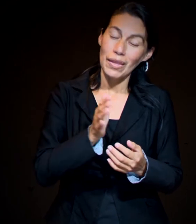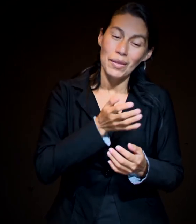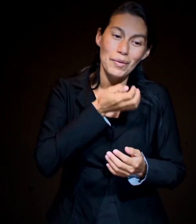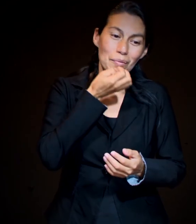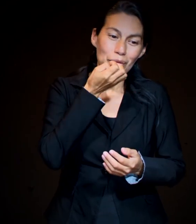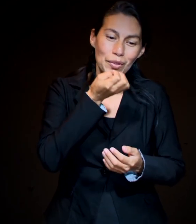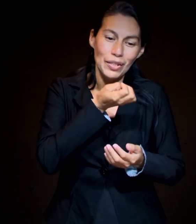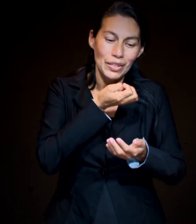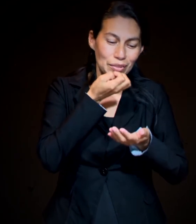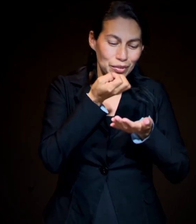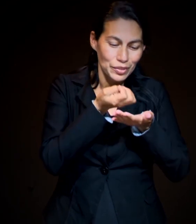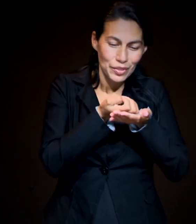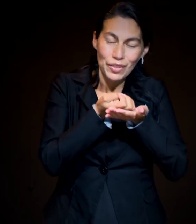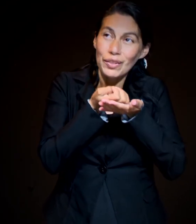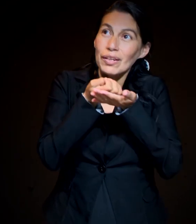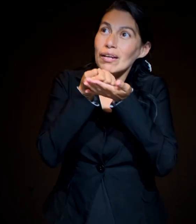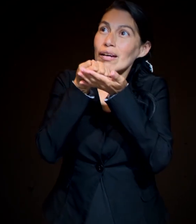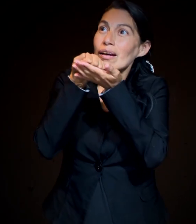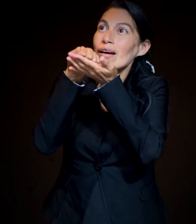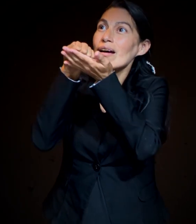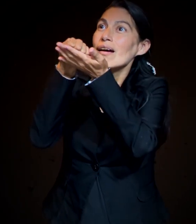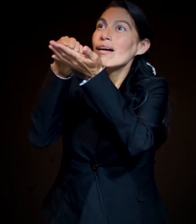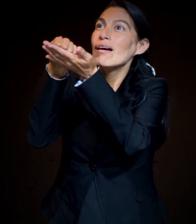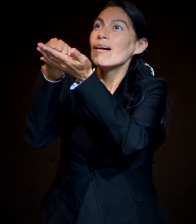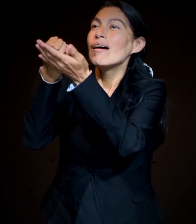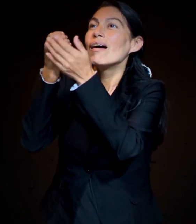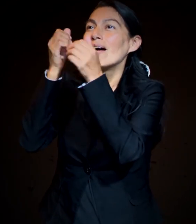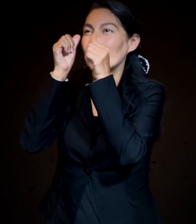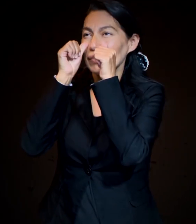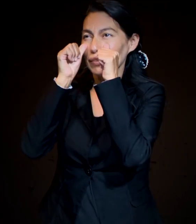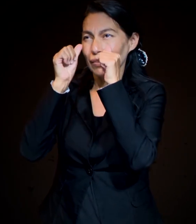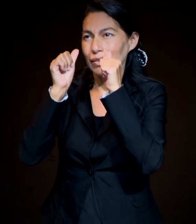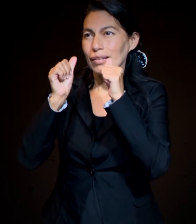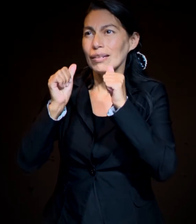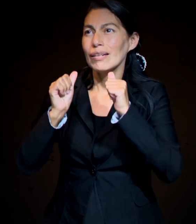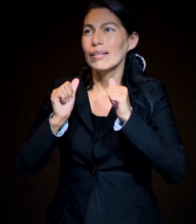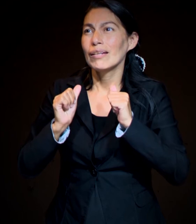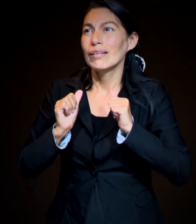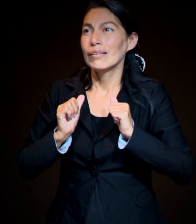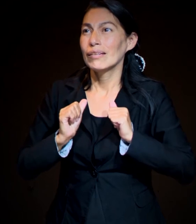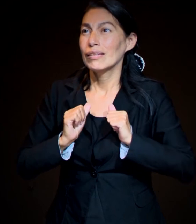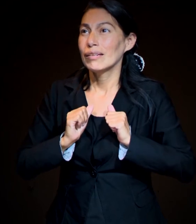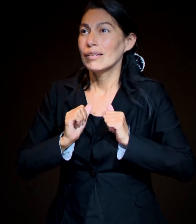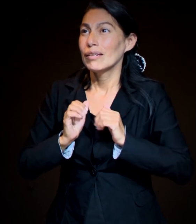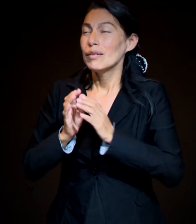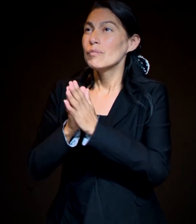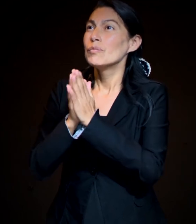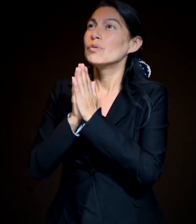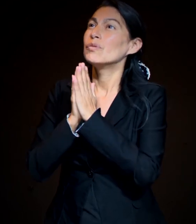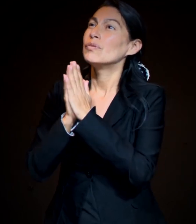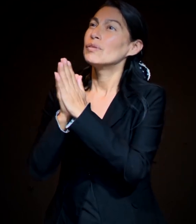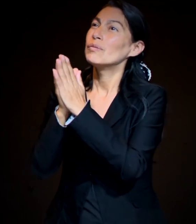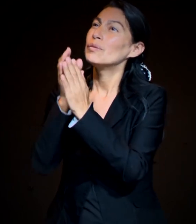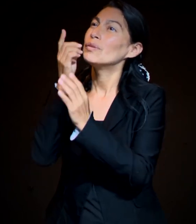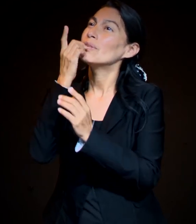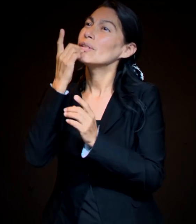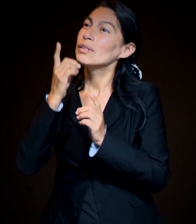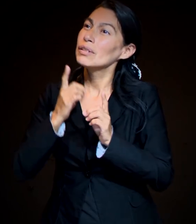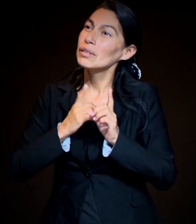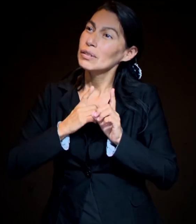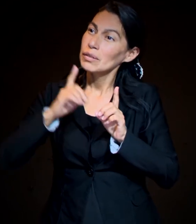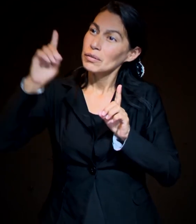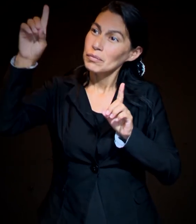Luego escucha mi oración Dime a tu